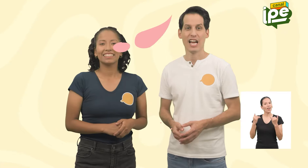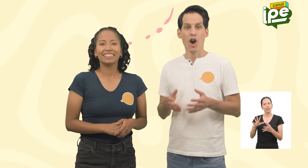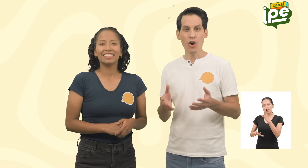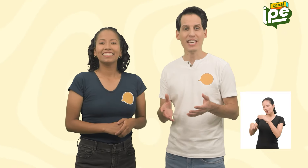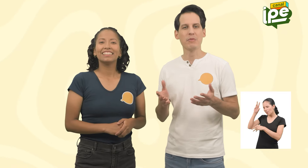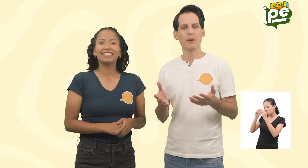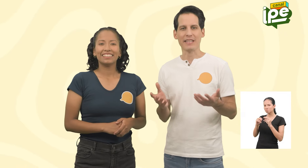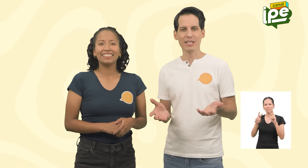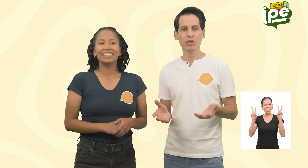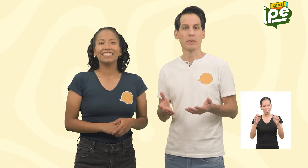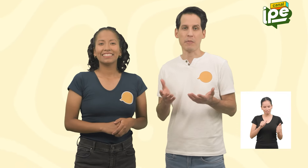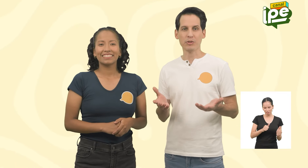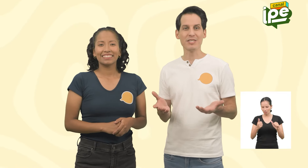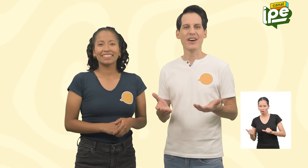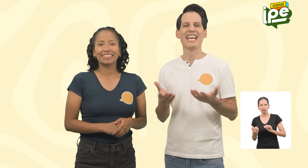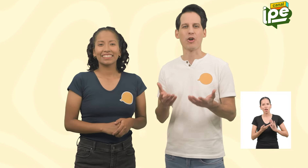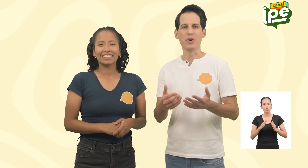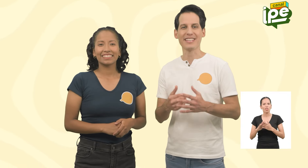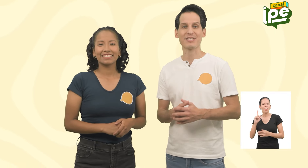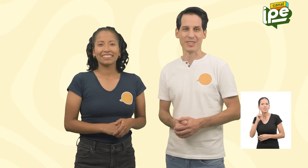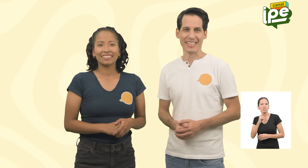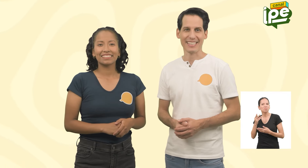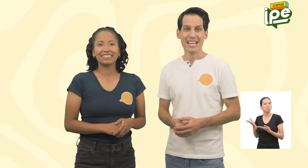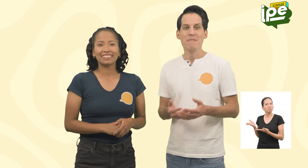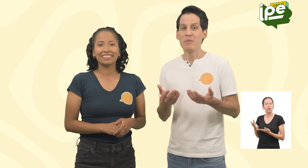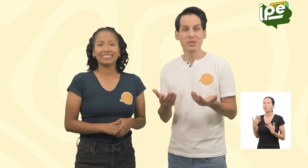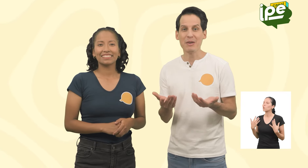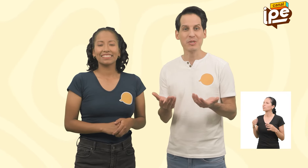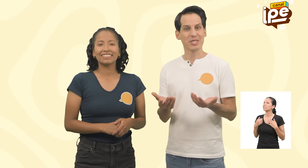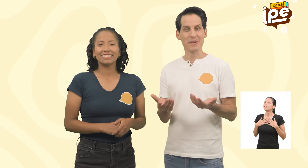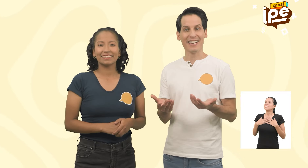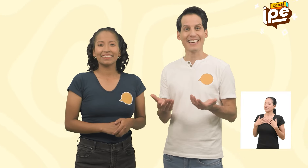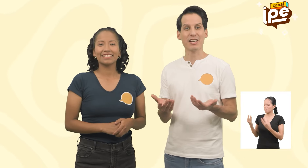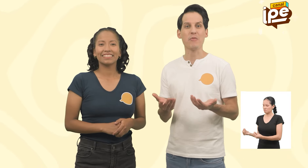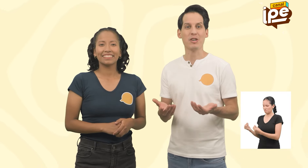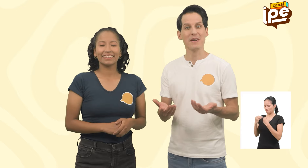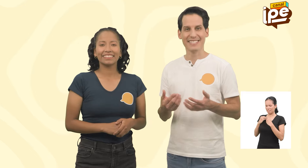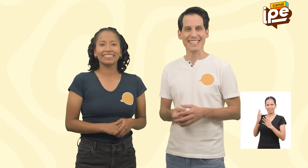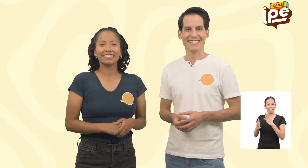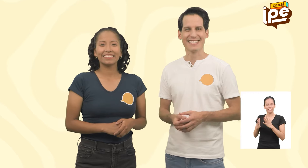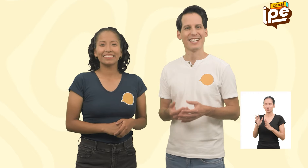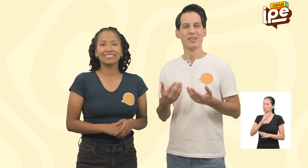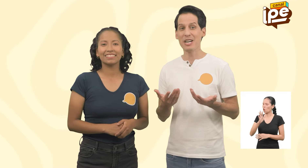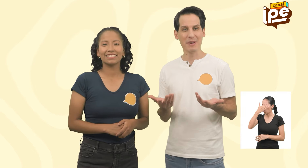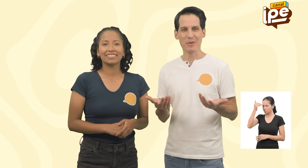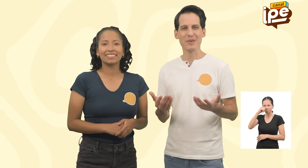Hoy hemos aprendido sobre el bautizo en la comunidad sorda Me emociona mucho saber que ya tengo mi nombre en señas Nunca me lo voy a